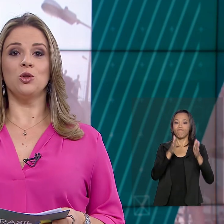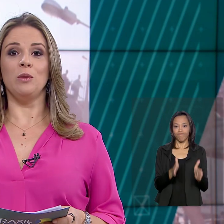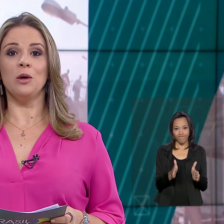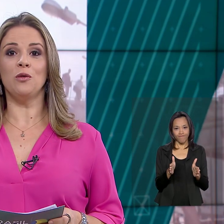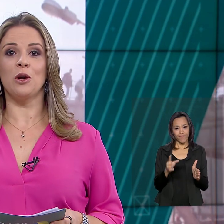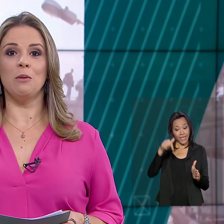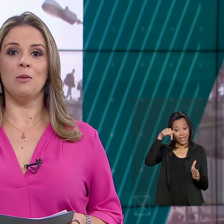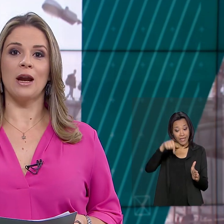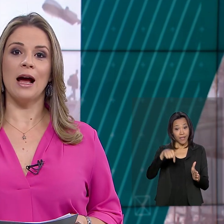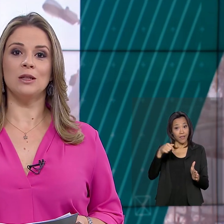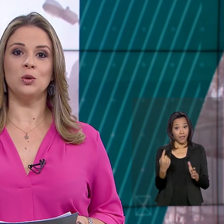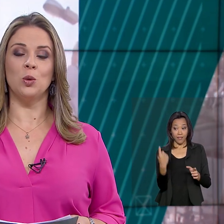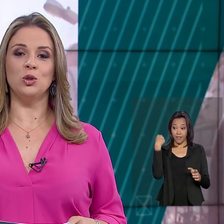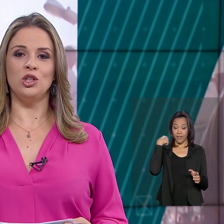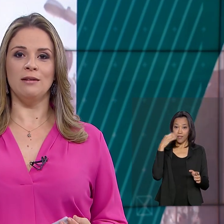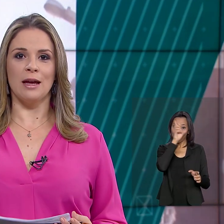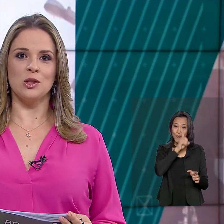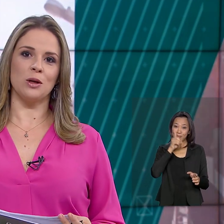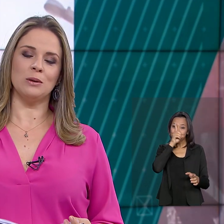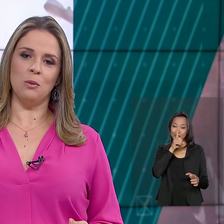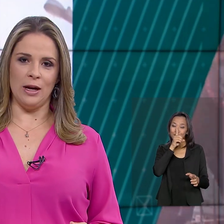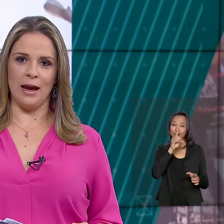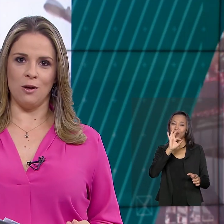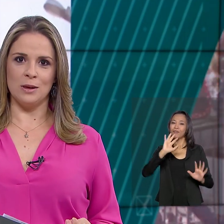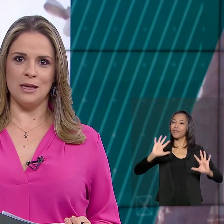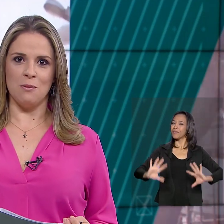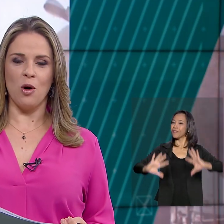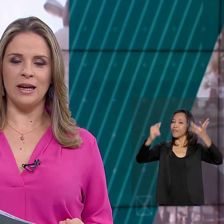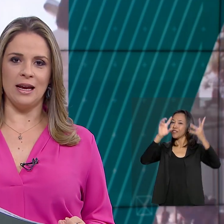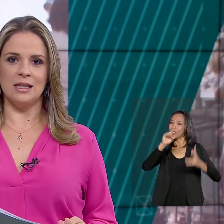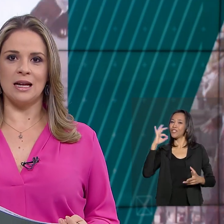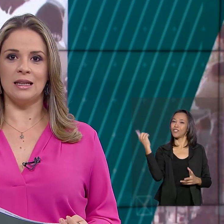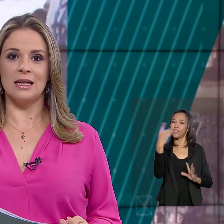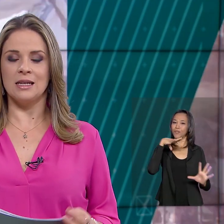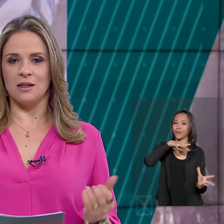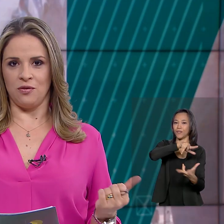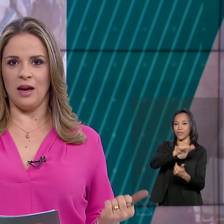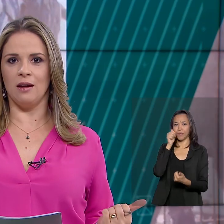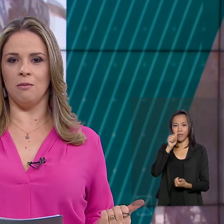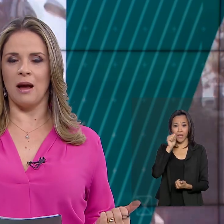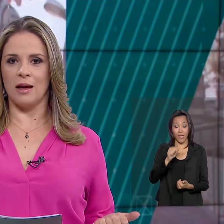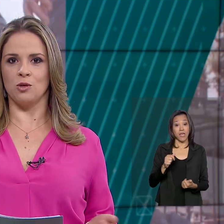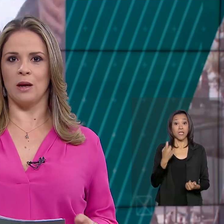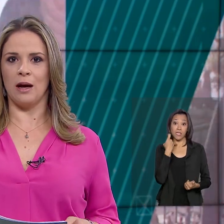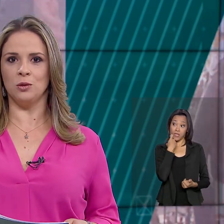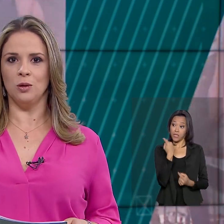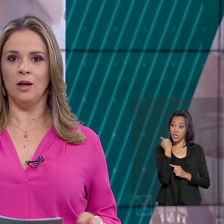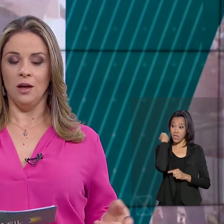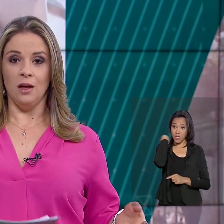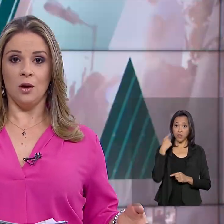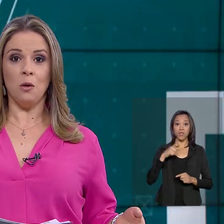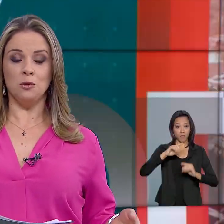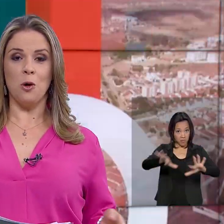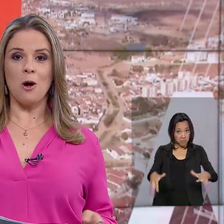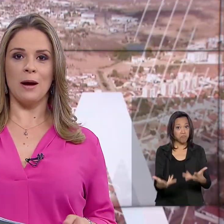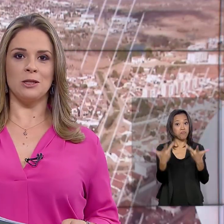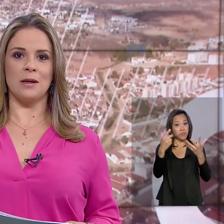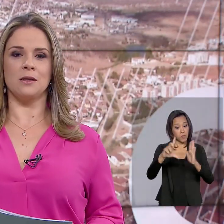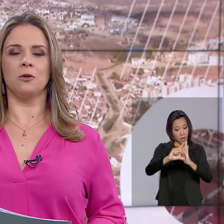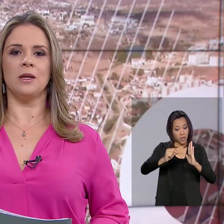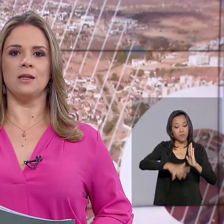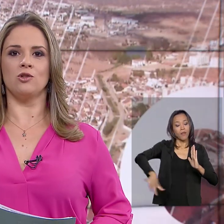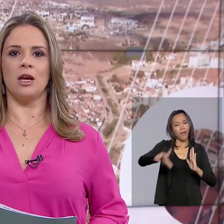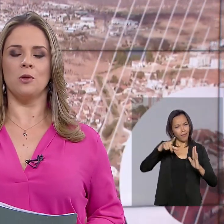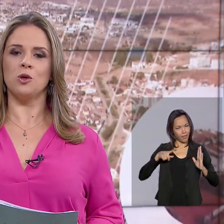Neste domingo foi comemorado o Dia Internacional da Mulher, uma cerimônia realizada na sexta-feira no Palácio do Planalto e que contou com a